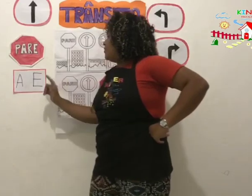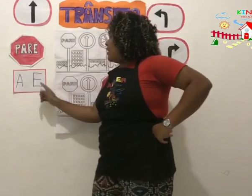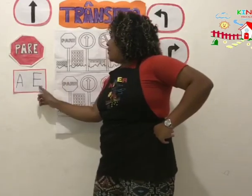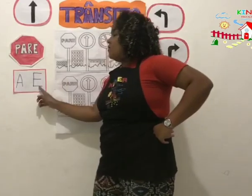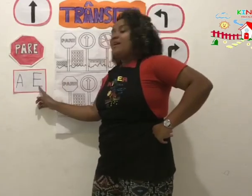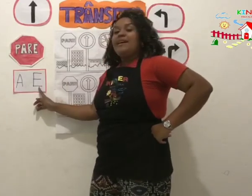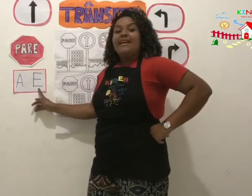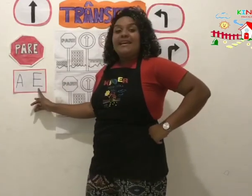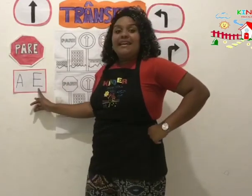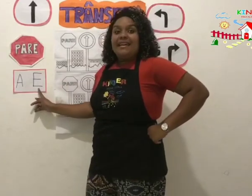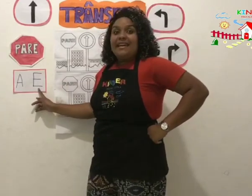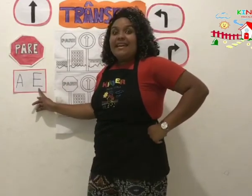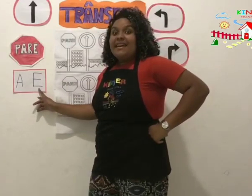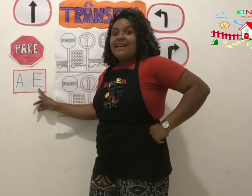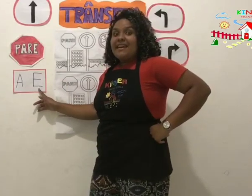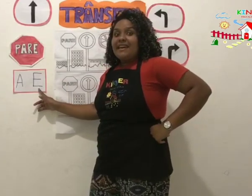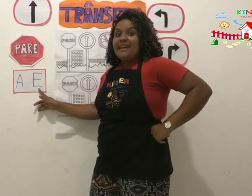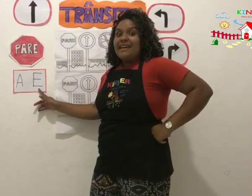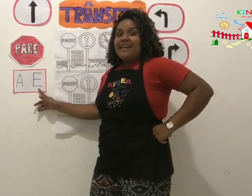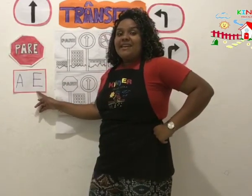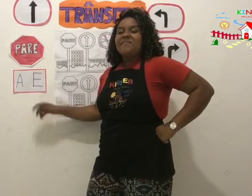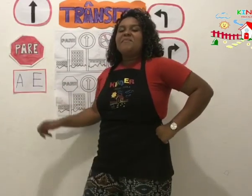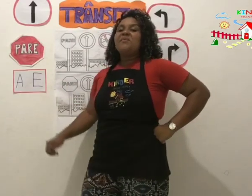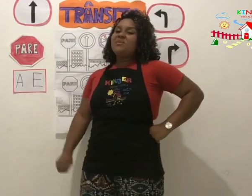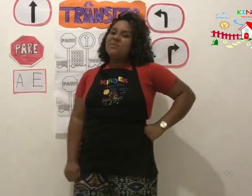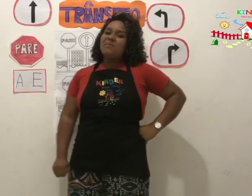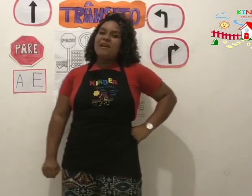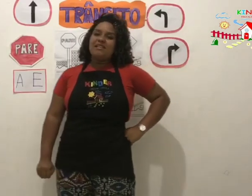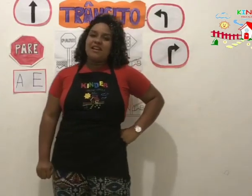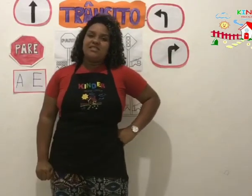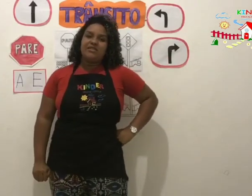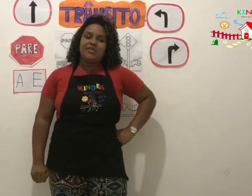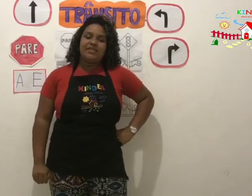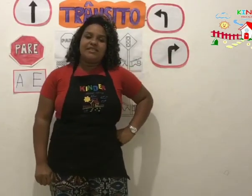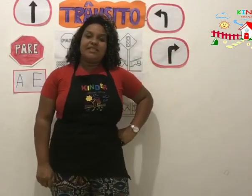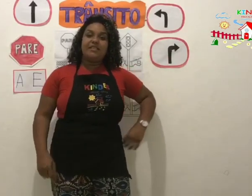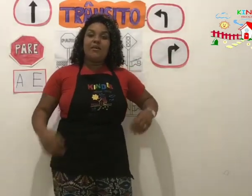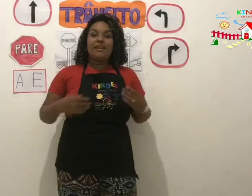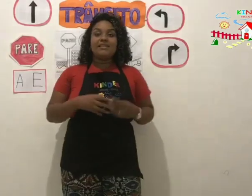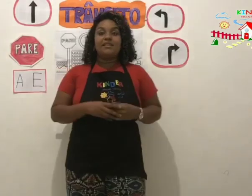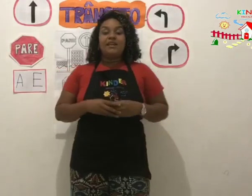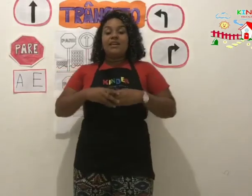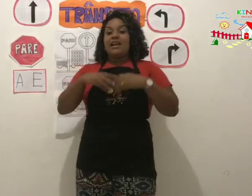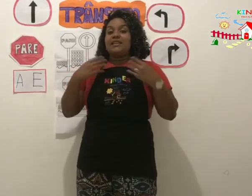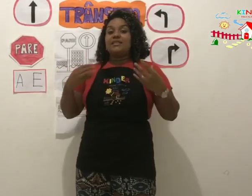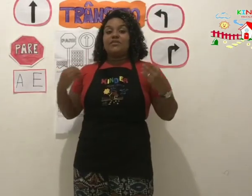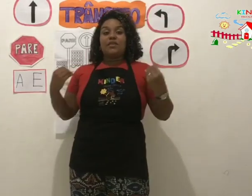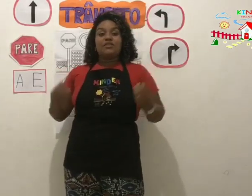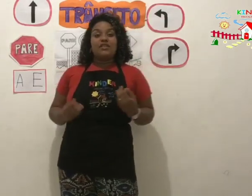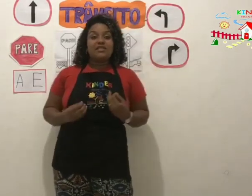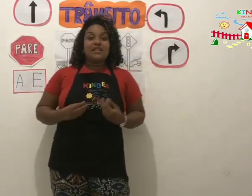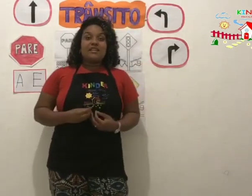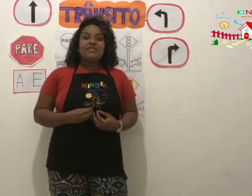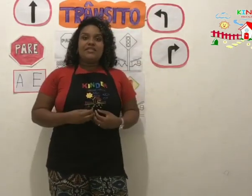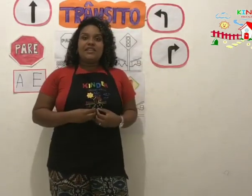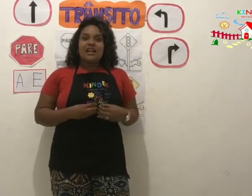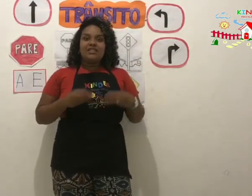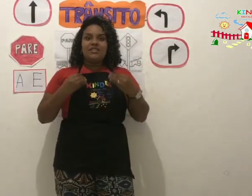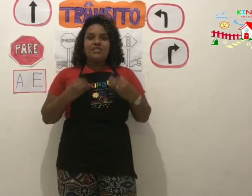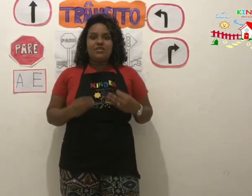vogal E. Muito bem, Jardim 2. Então, essas foram as nossas atividades de